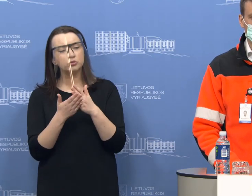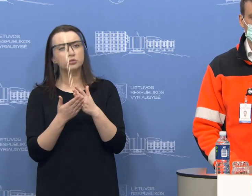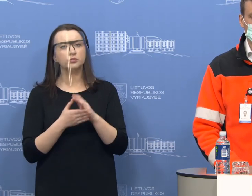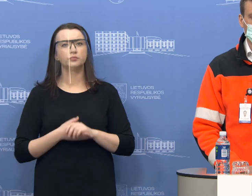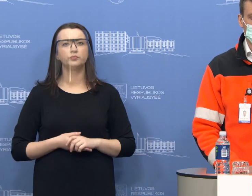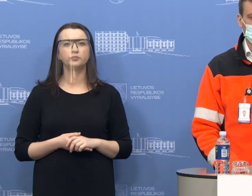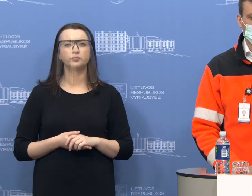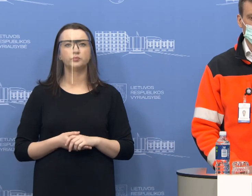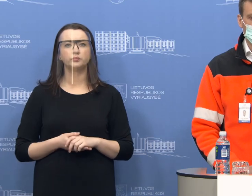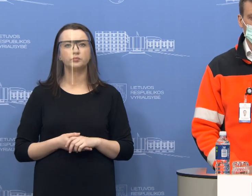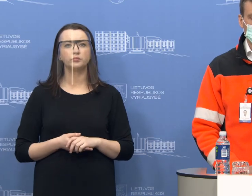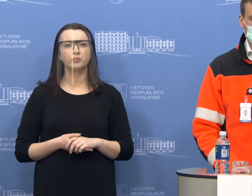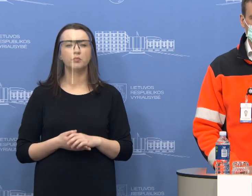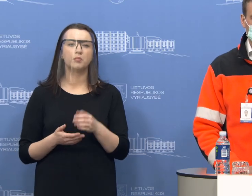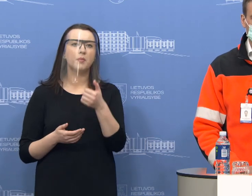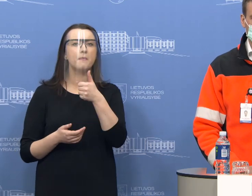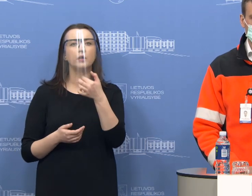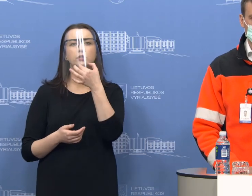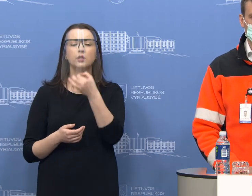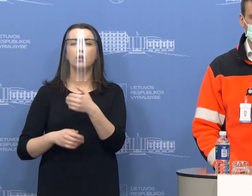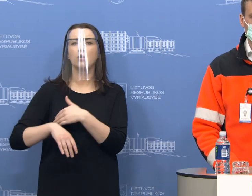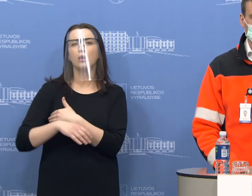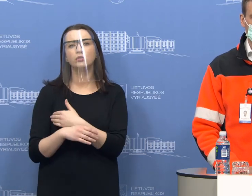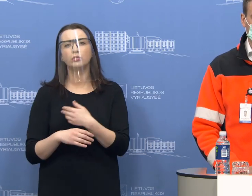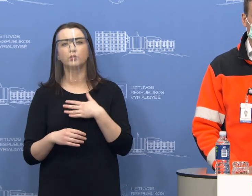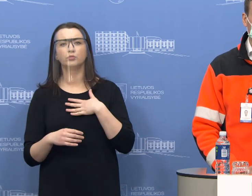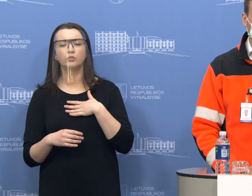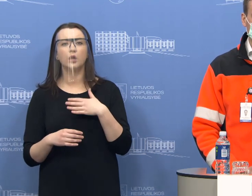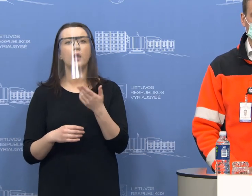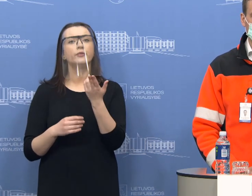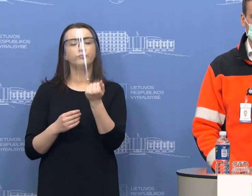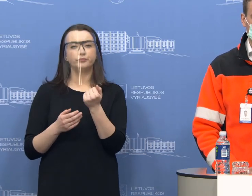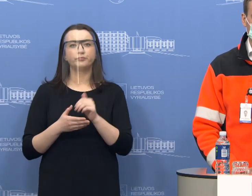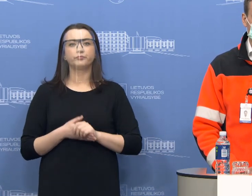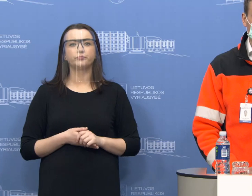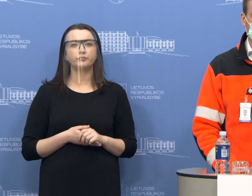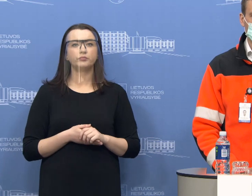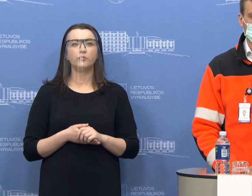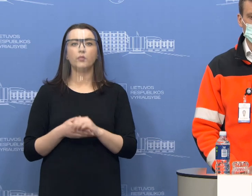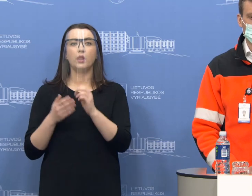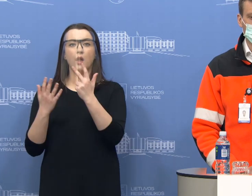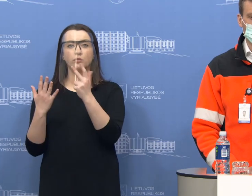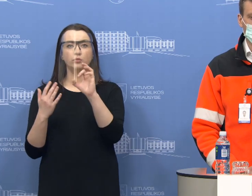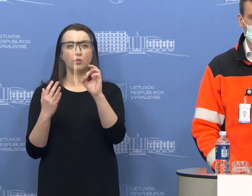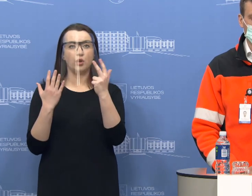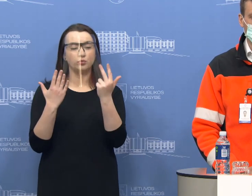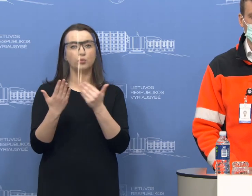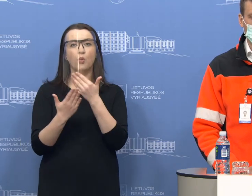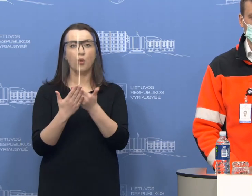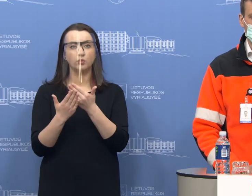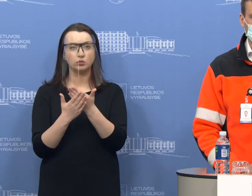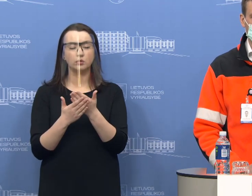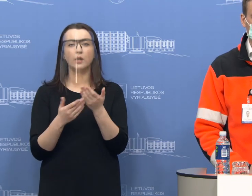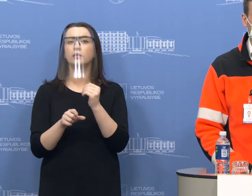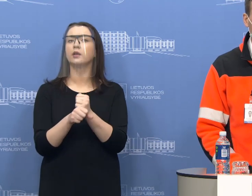kriterijus. Rizikingos karšiavimas, kosulys arba kažkas. Taip, 1808 konsultantai